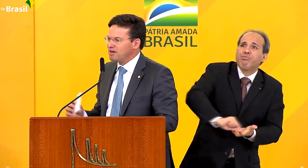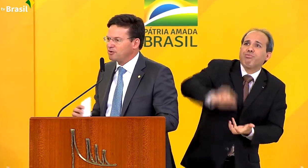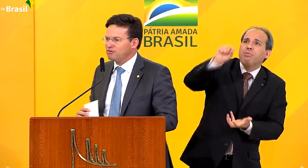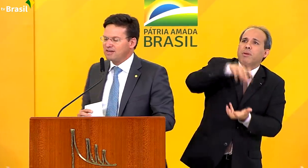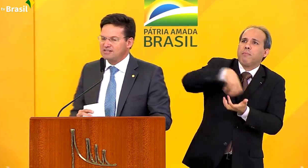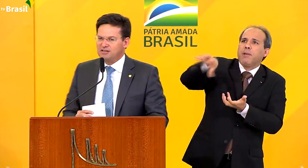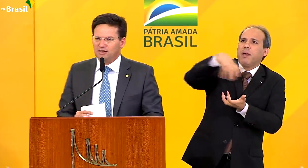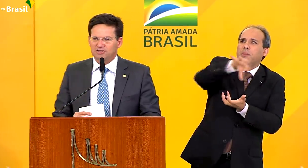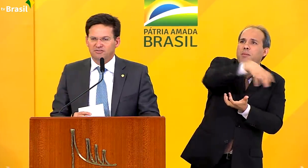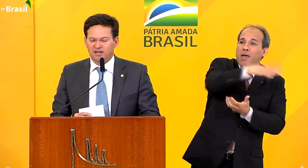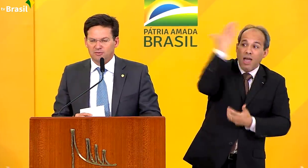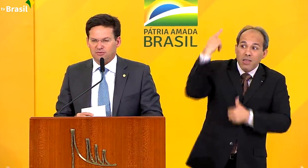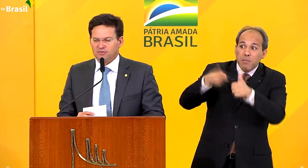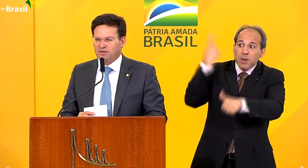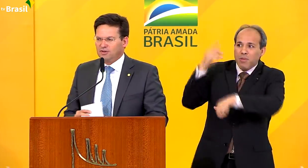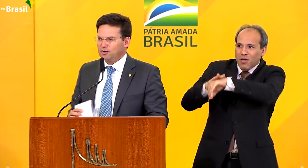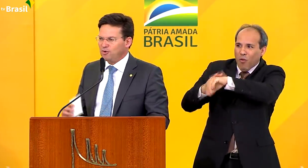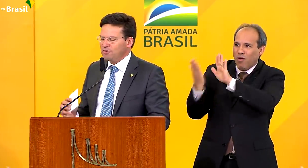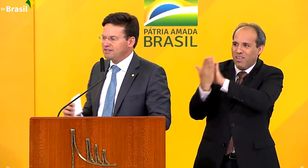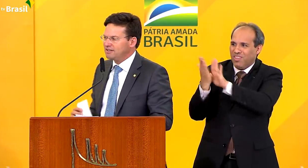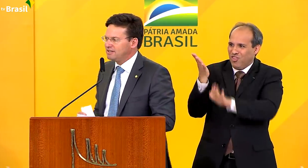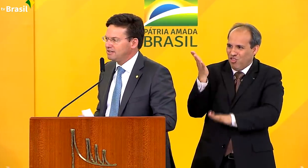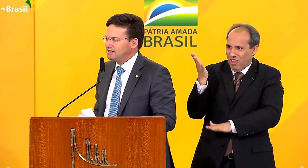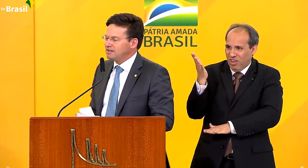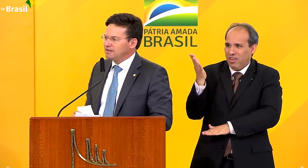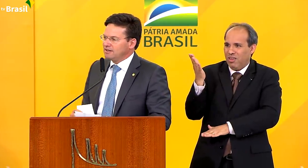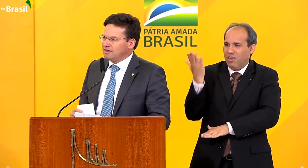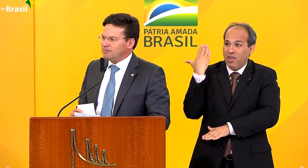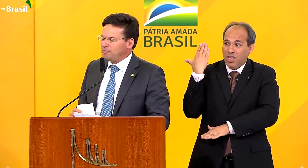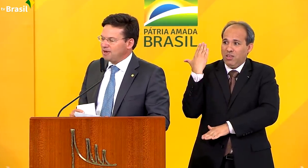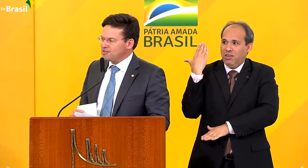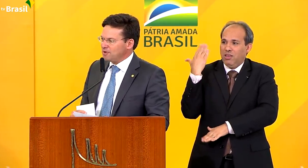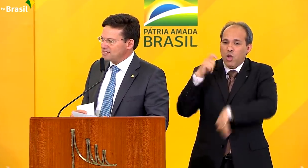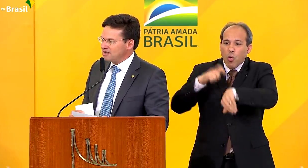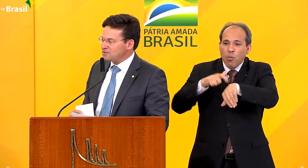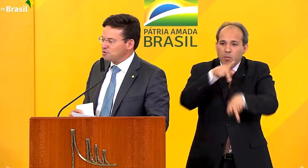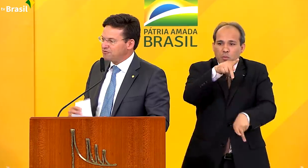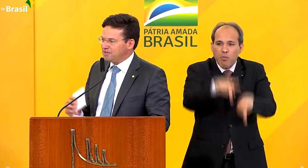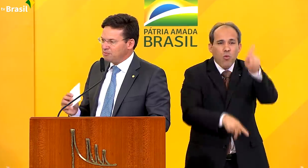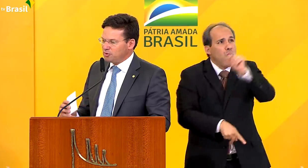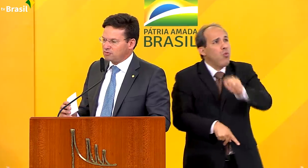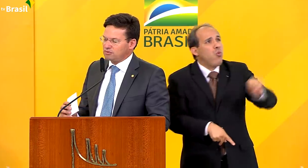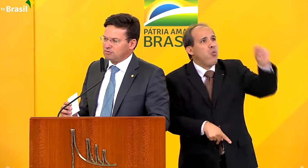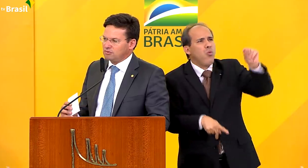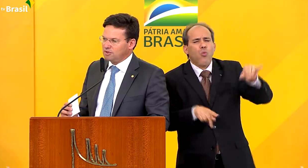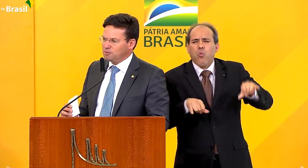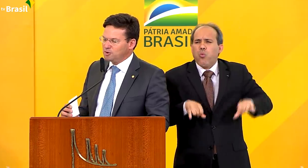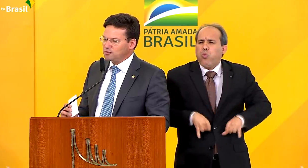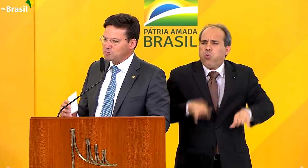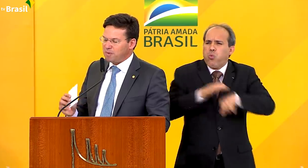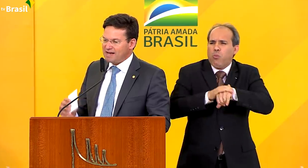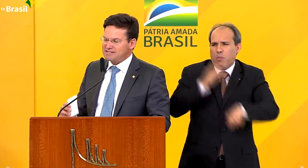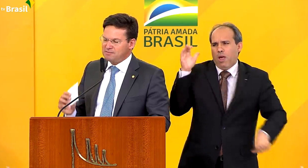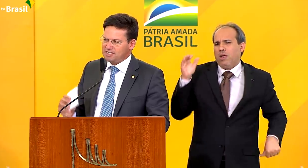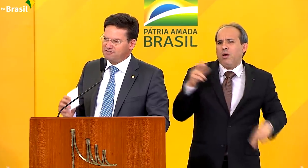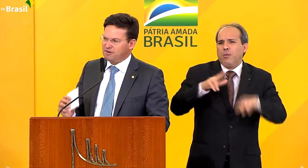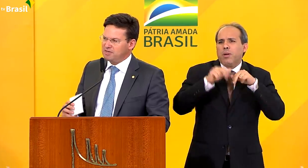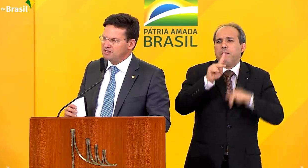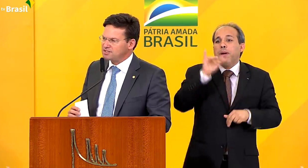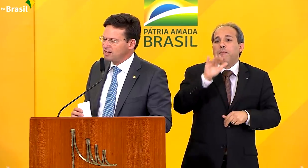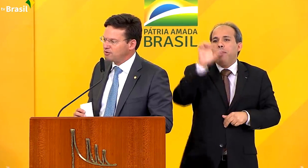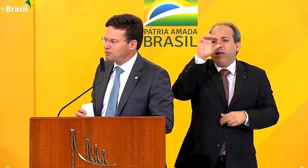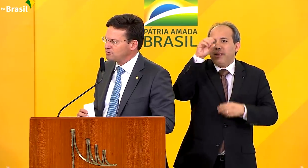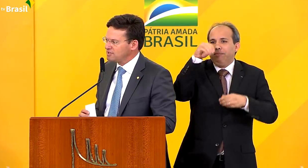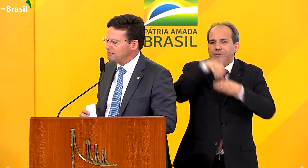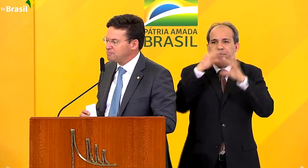aquela primeira conversa que nós tivemos, num momento em que a população brasileira sofria muito, quando muitos pais e mães de